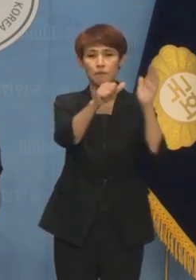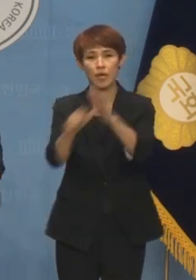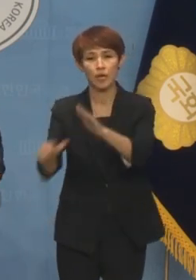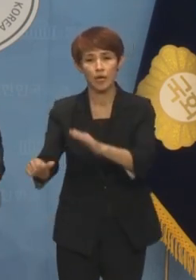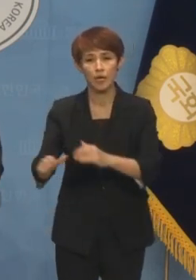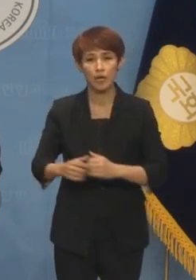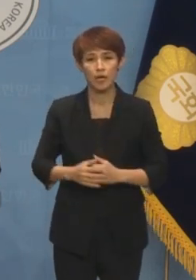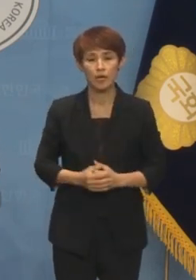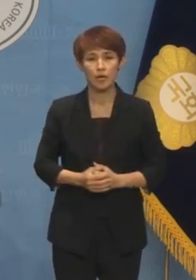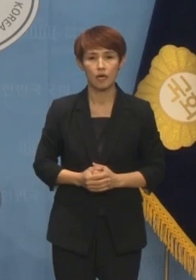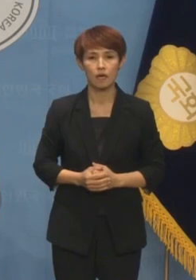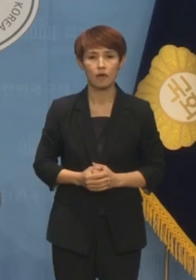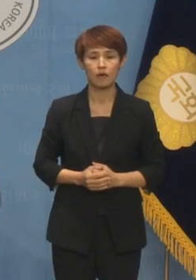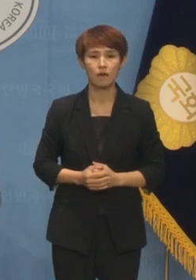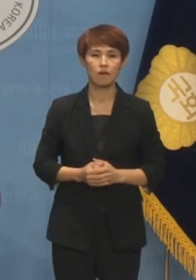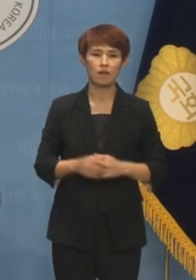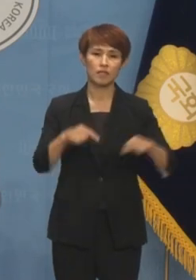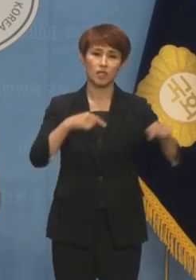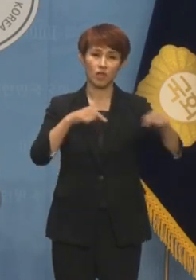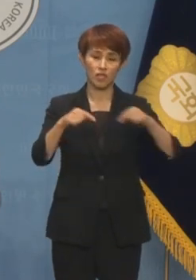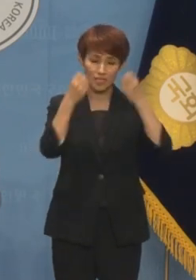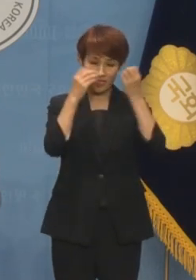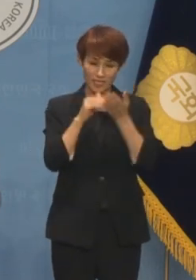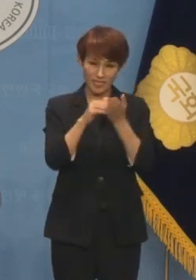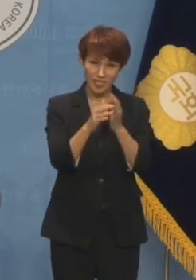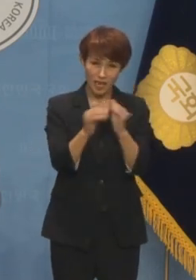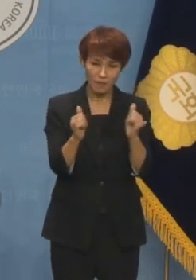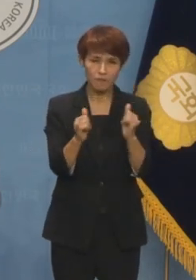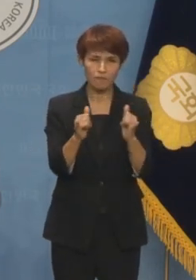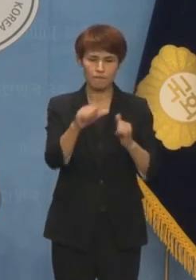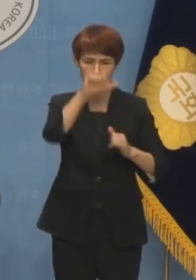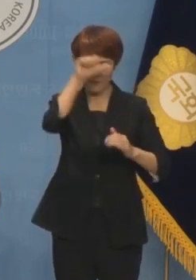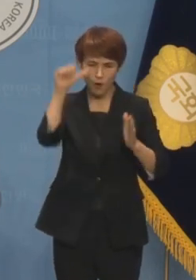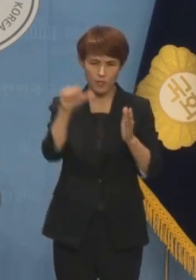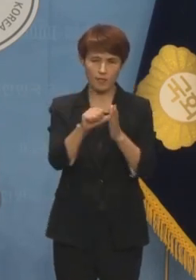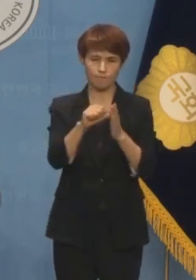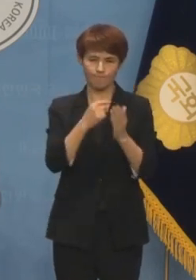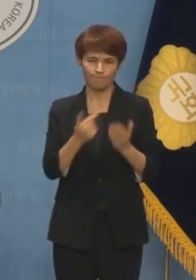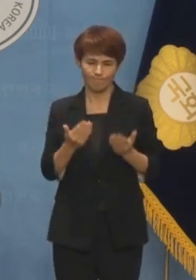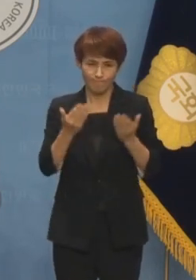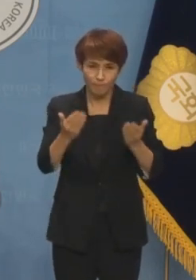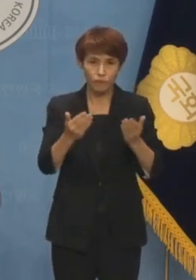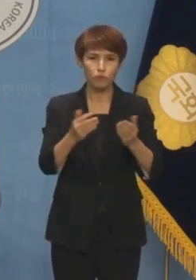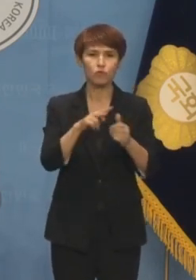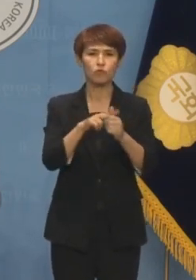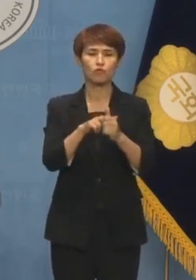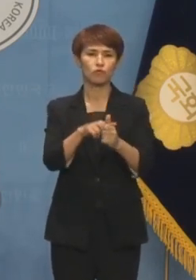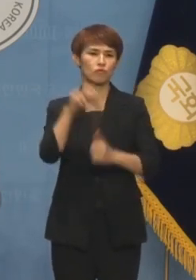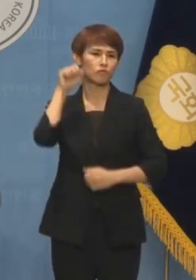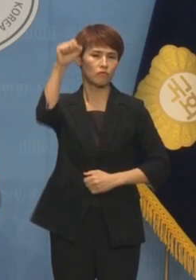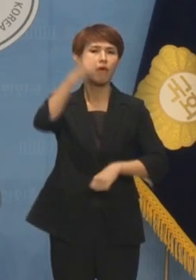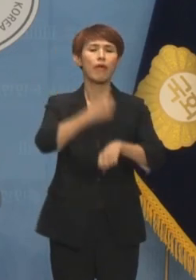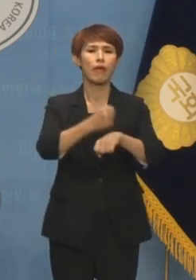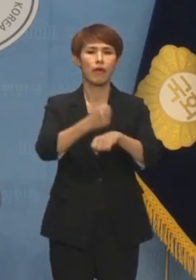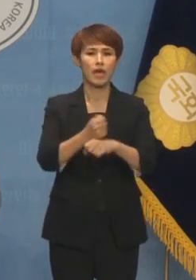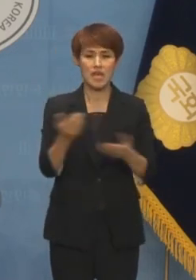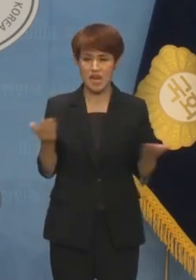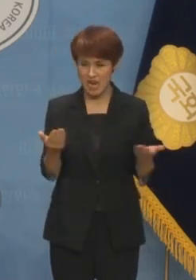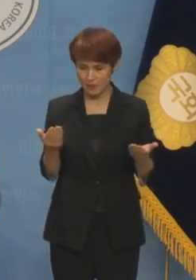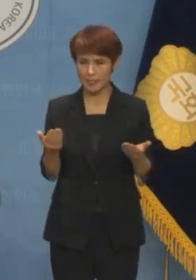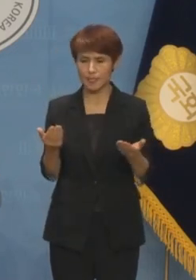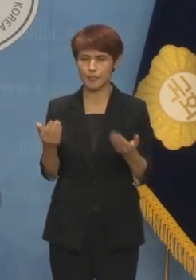대개 정치 신인들은 인생을 걸고 국회의원 선거에 나섭니다 하던 일을 접고